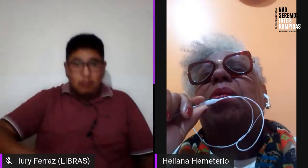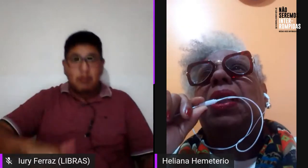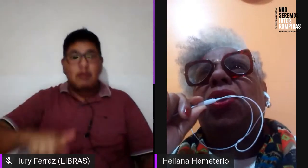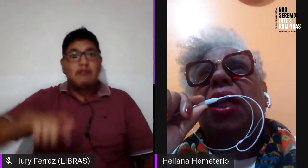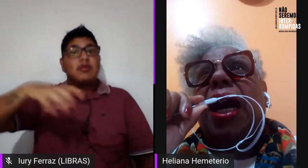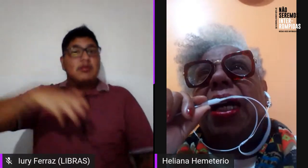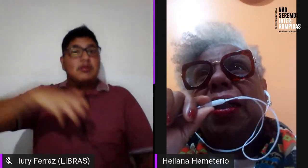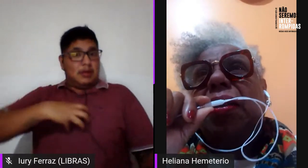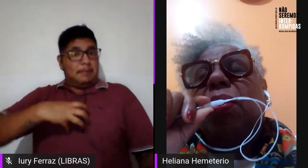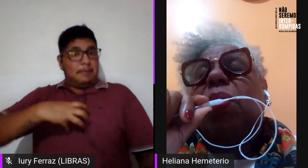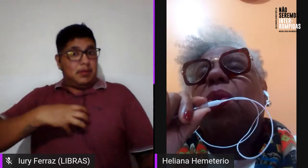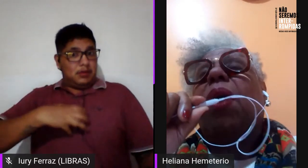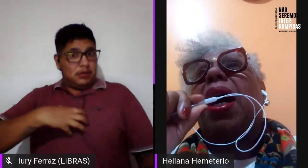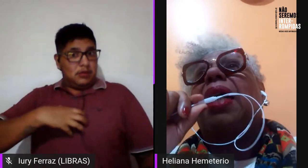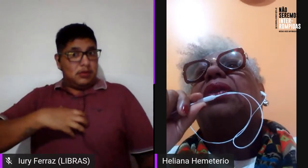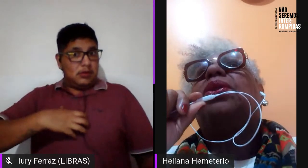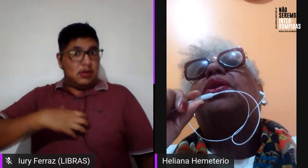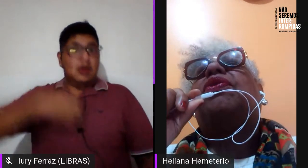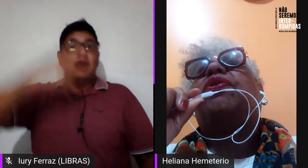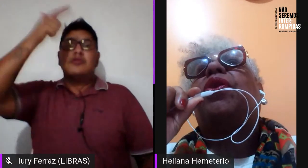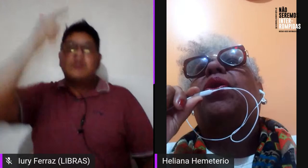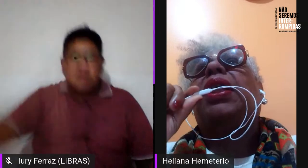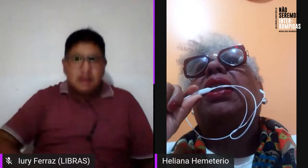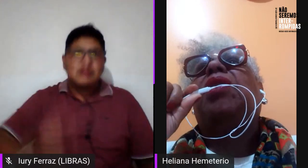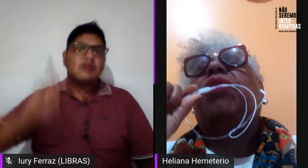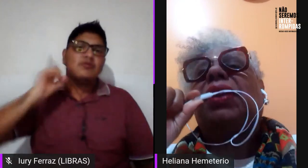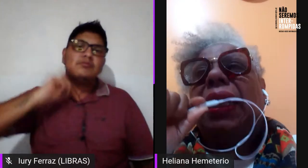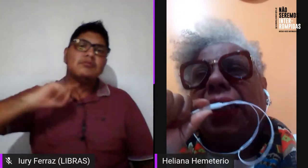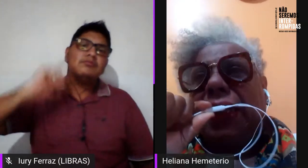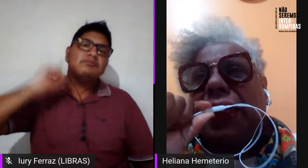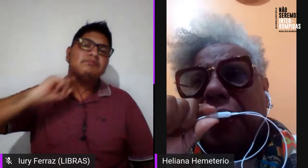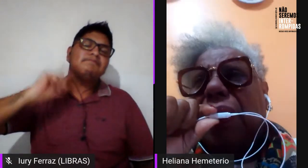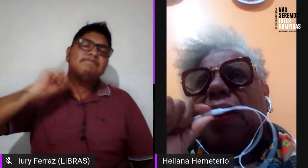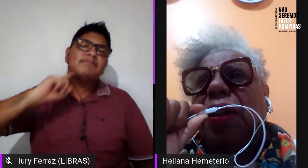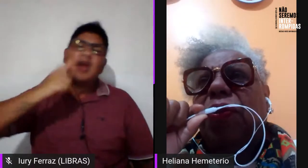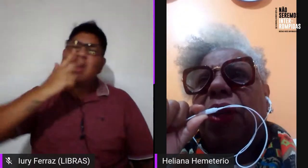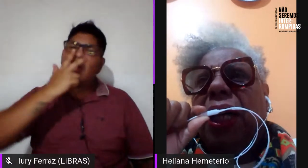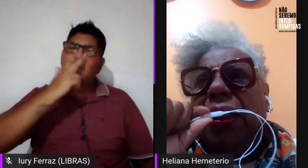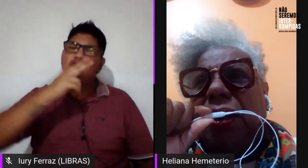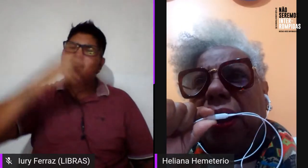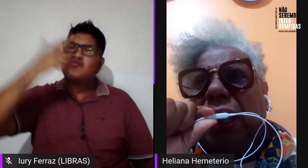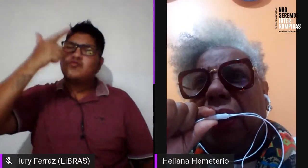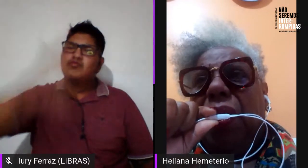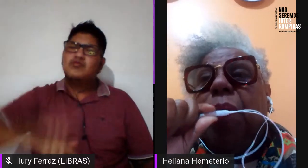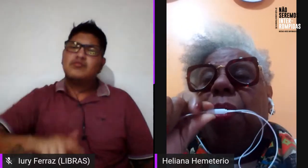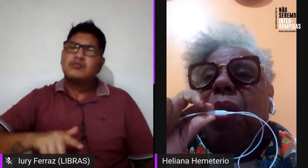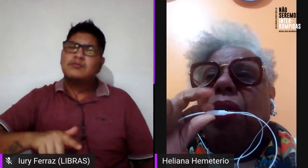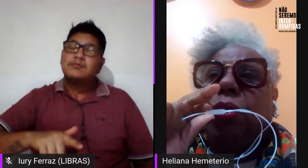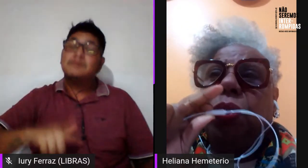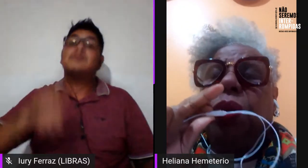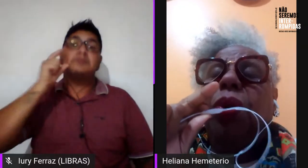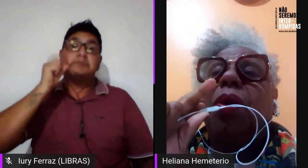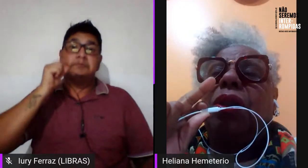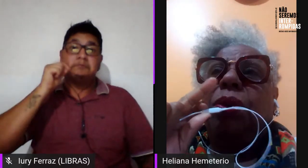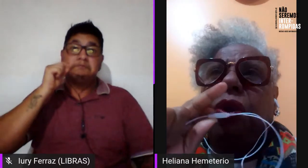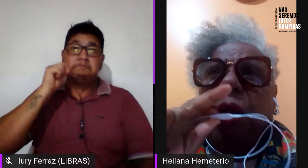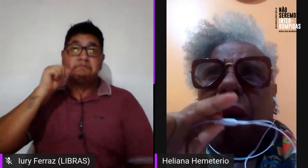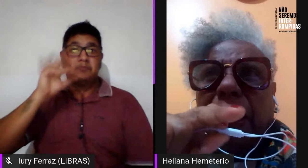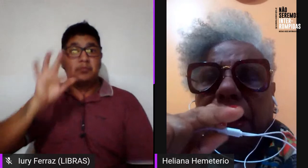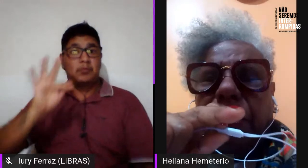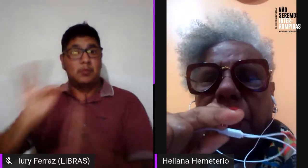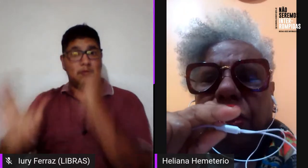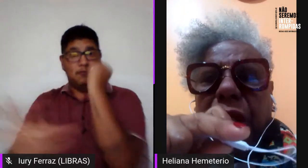terceiro em Minas Gerais, o quarto foi em Fortaleza, que foi ali, segundo